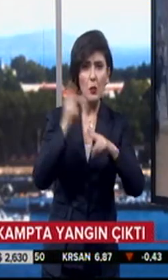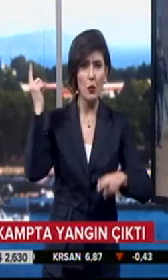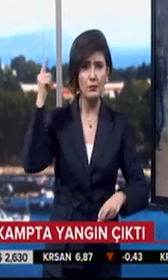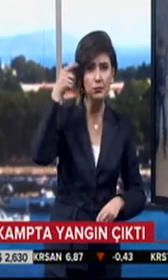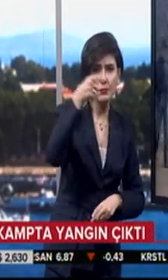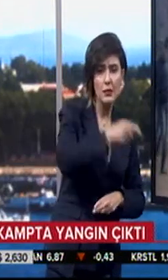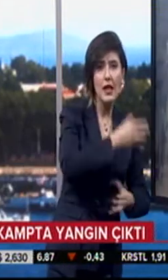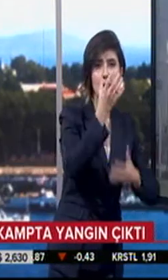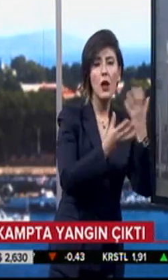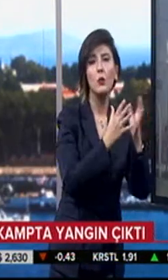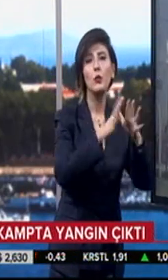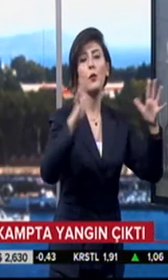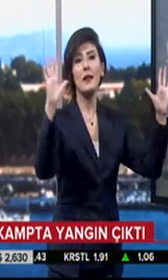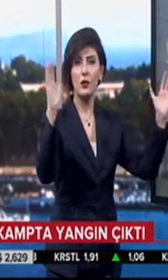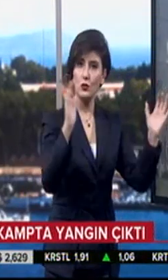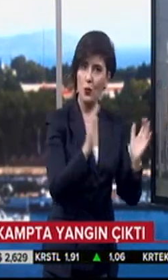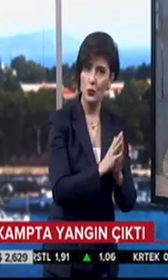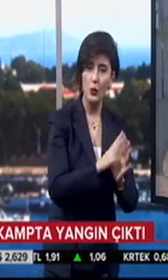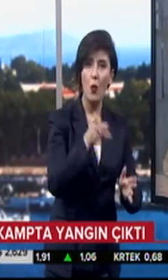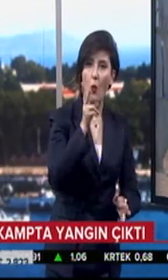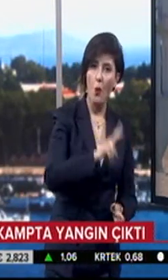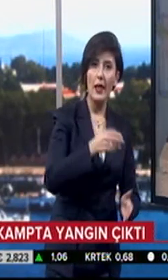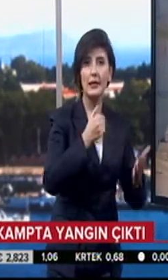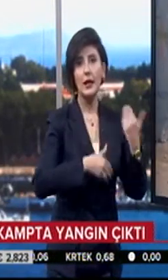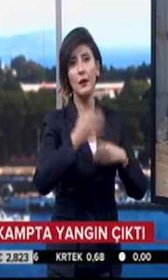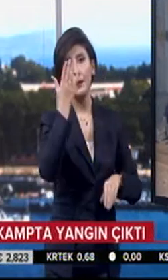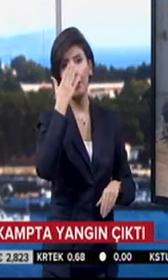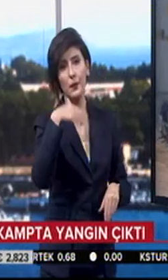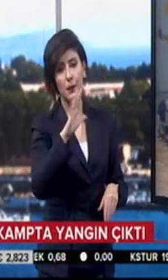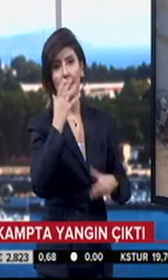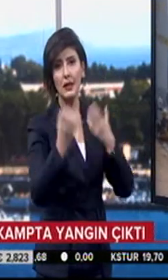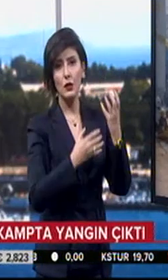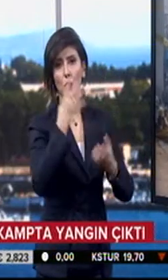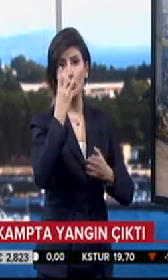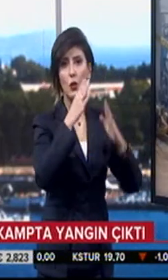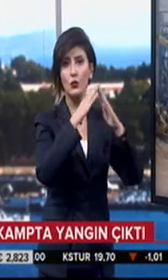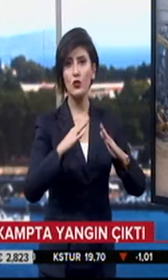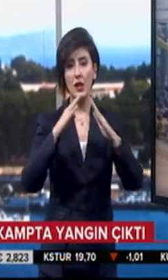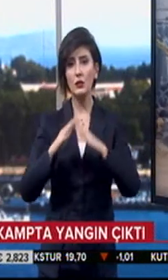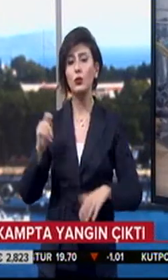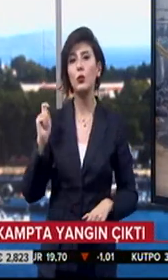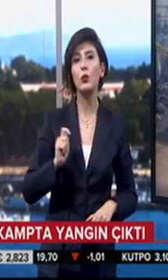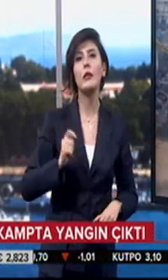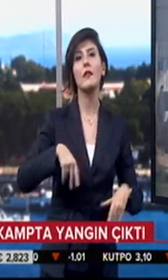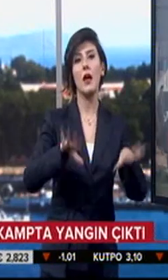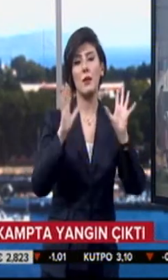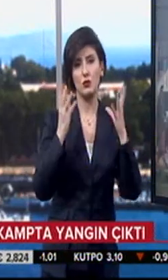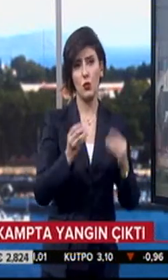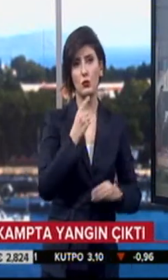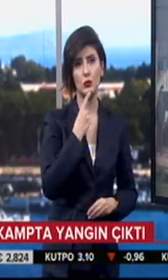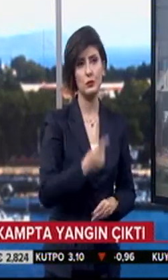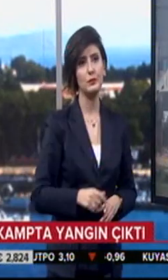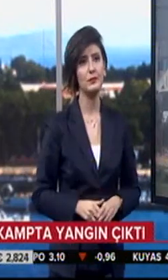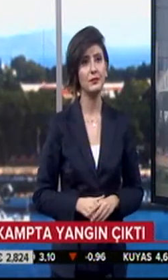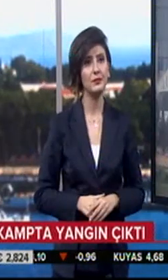müdahalesiyle yangın büyümeden söndürüldü. Ölen ya da yaralananın olmadığı yangında 4 çadır kullanılamaz hale